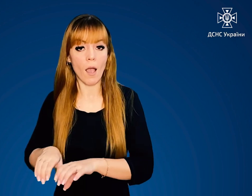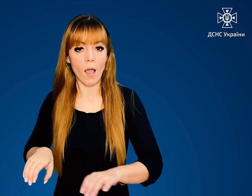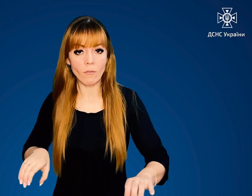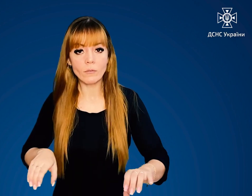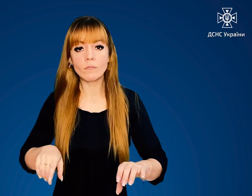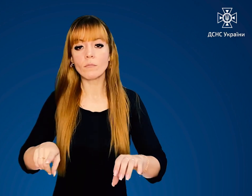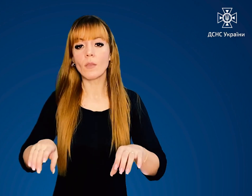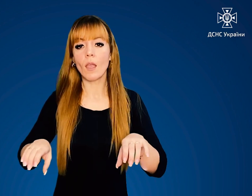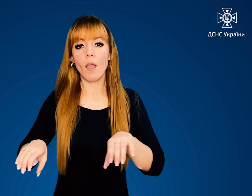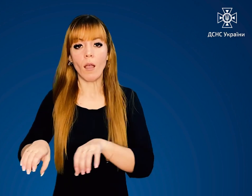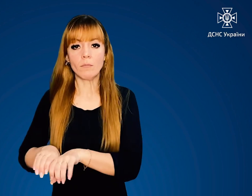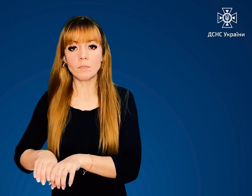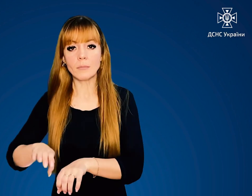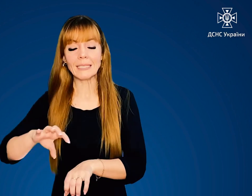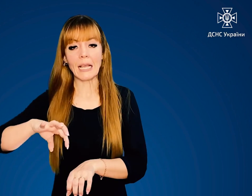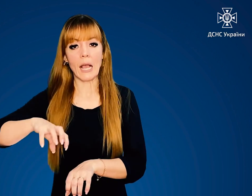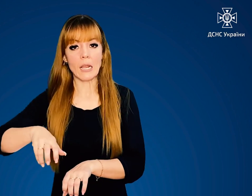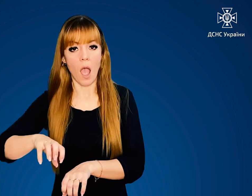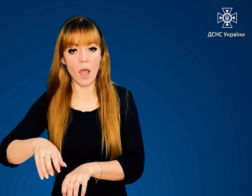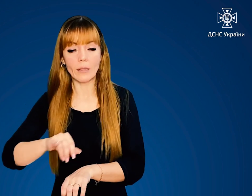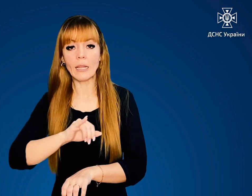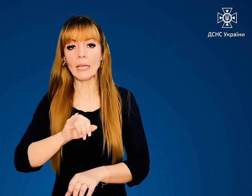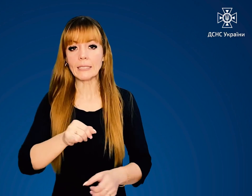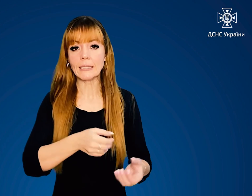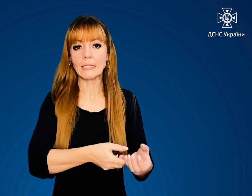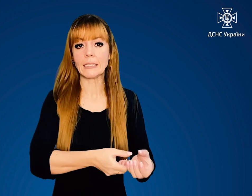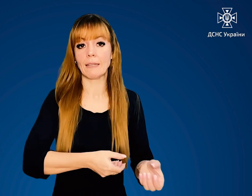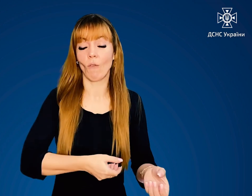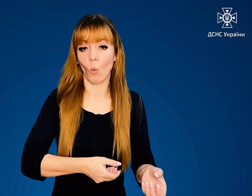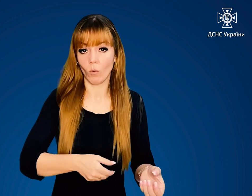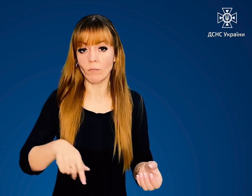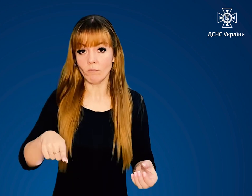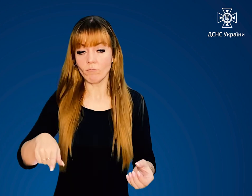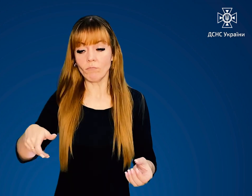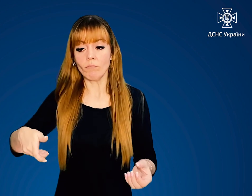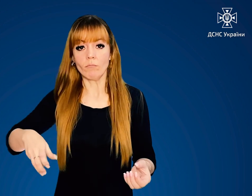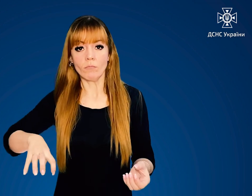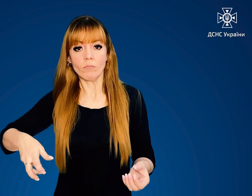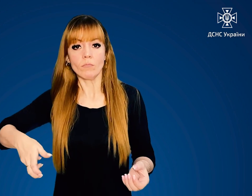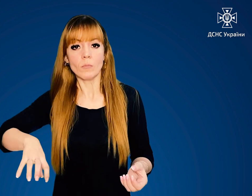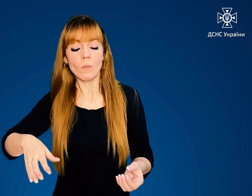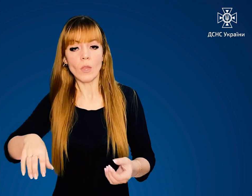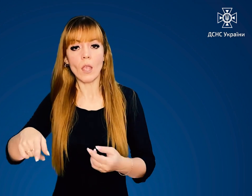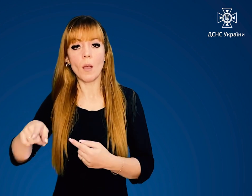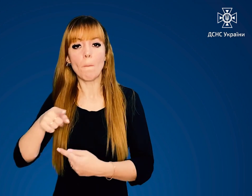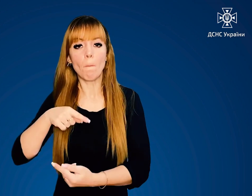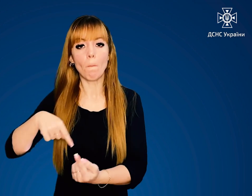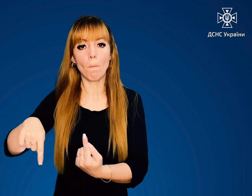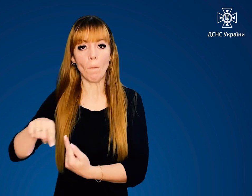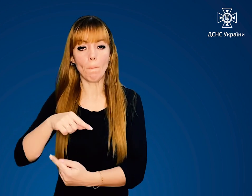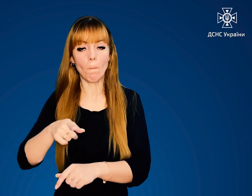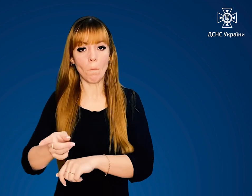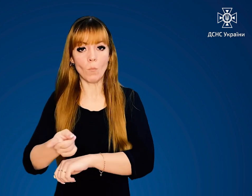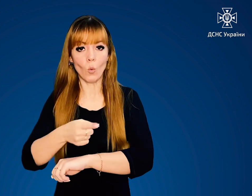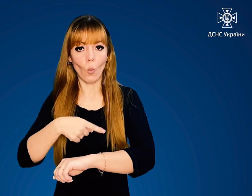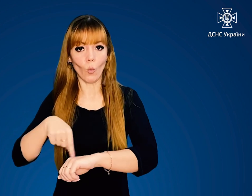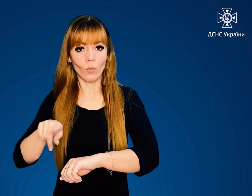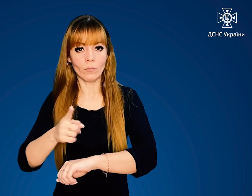з'єднаний з краном і стволом. Відкрити вентиль поворотом маховика проти ходу